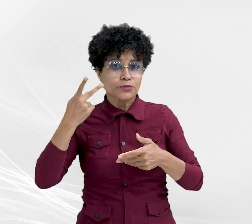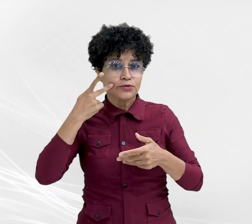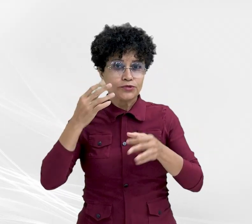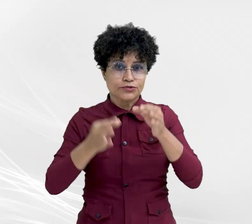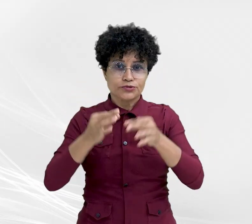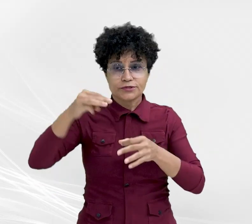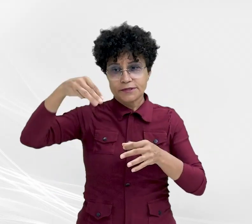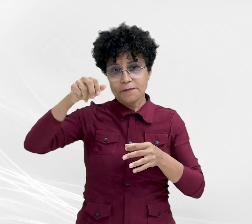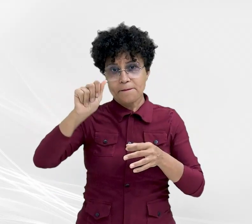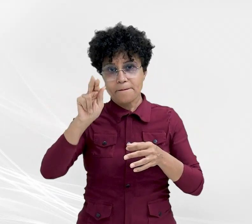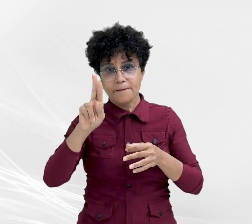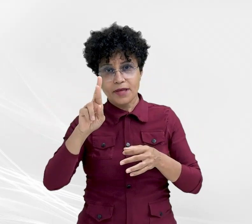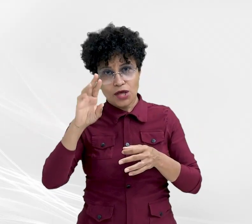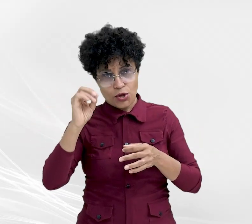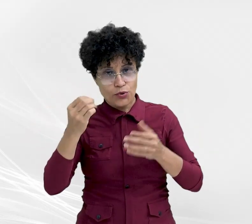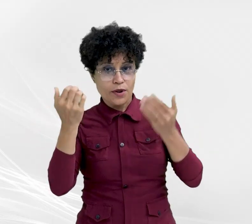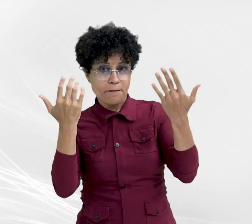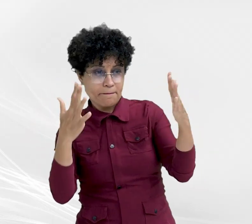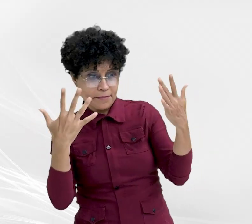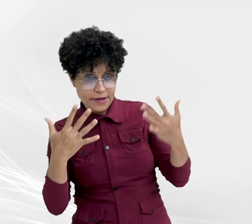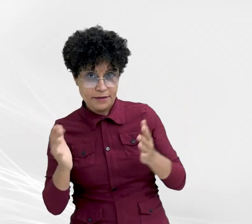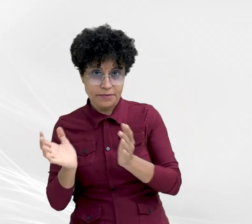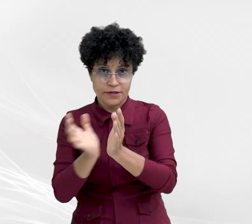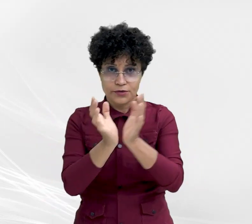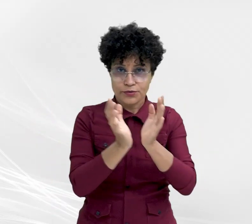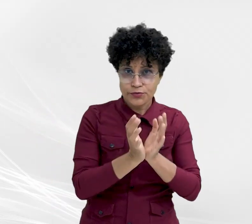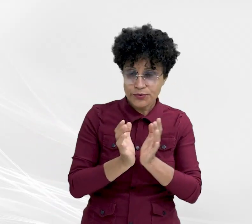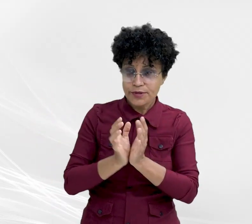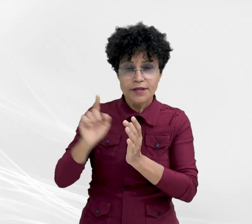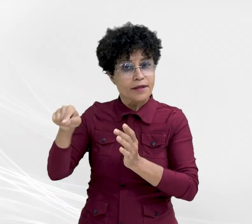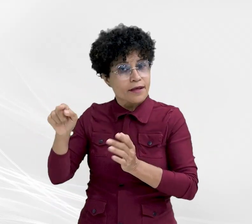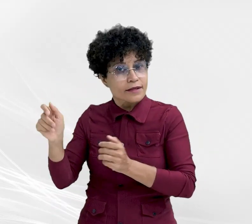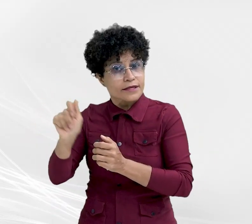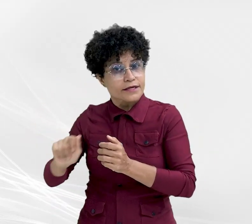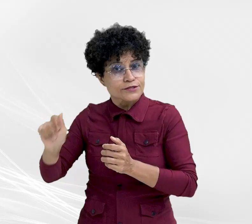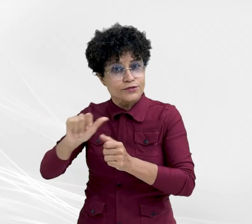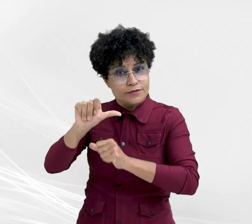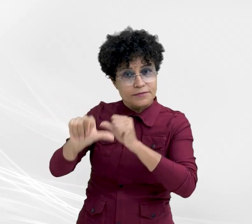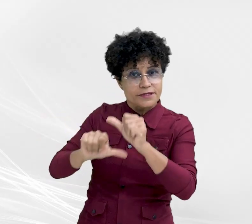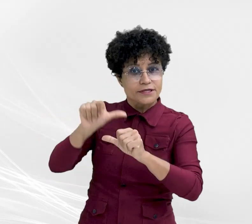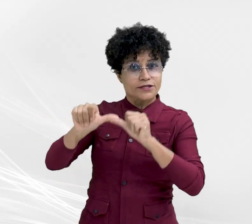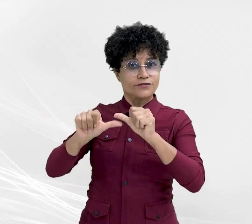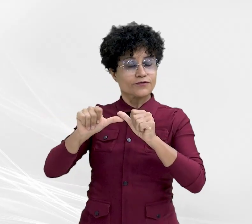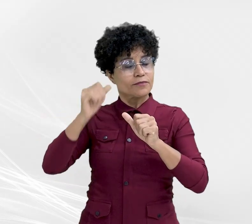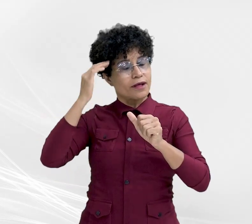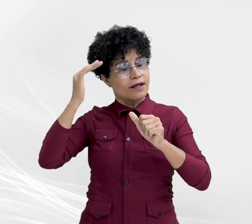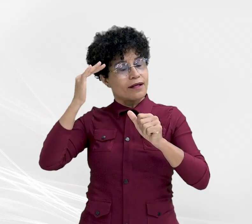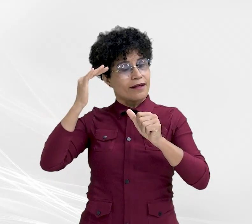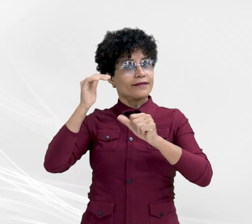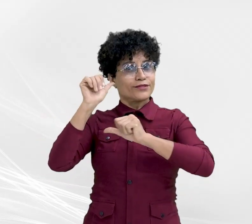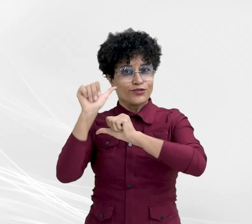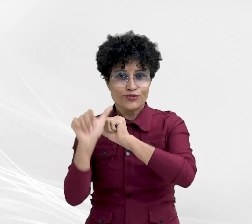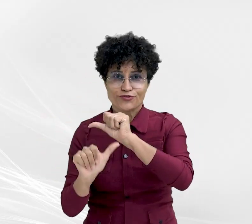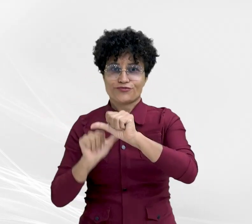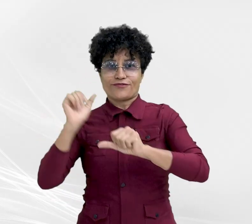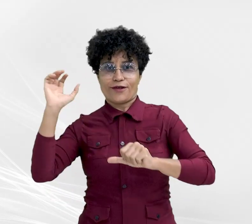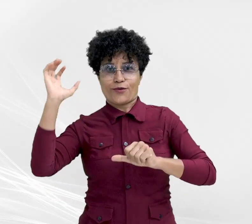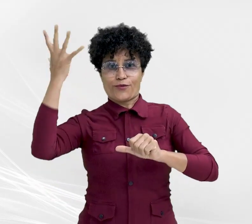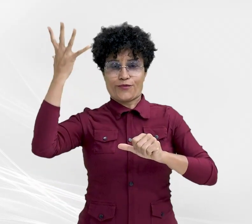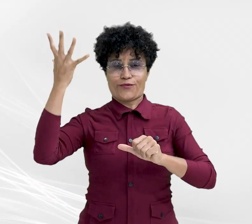Mauro Zaki, parabenizando a equipe da Seara de Luz por transformar o que era sonho em realidade. Para a presidente da